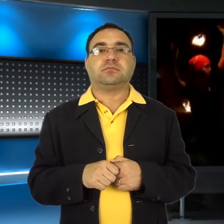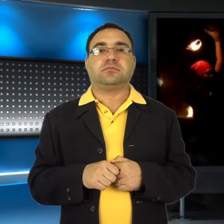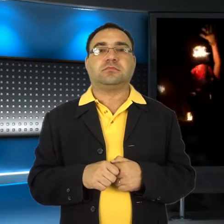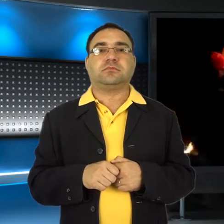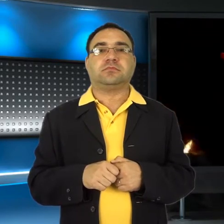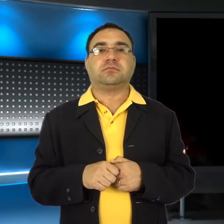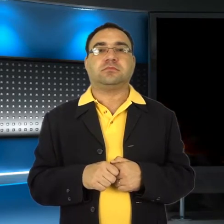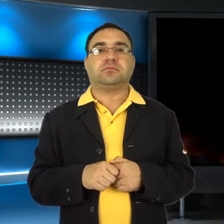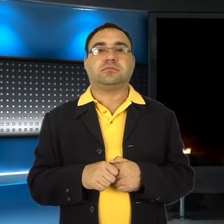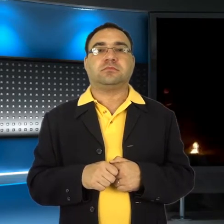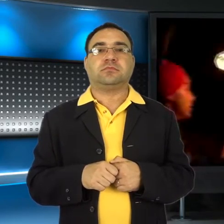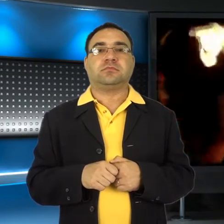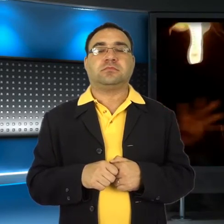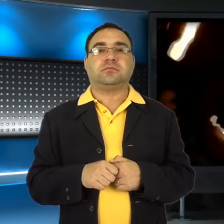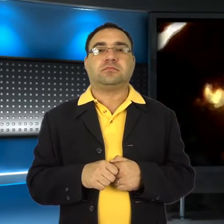Dzień dobry! Dzień dobry!